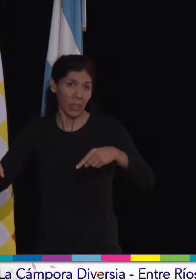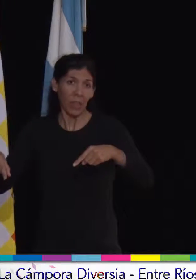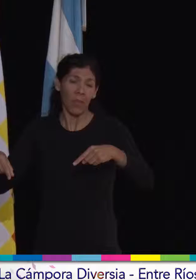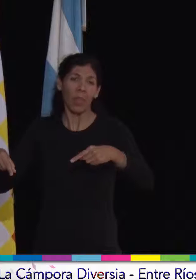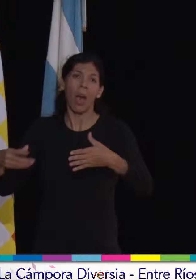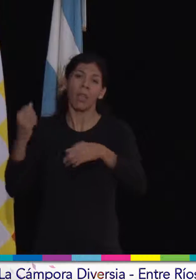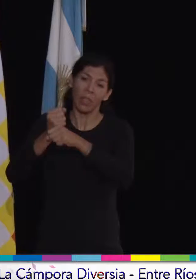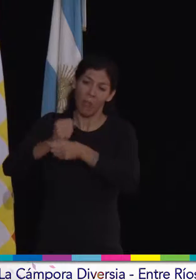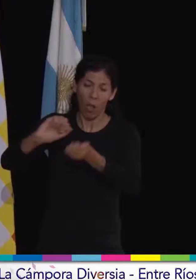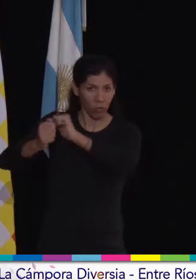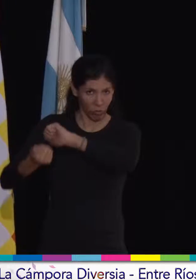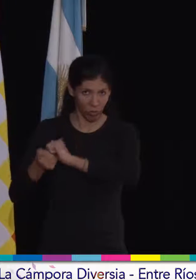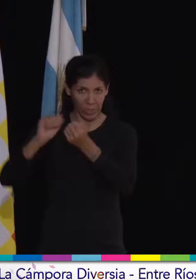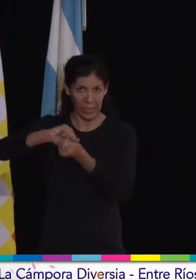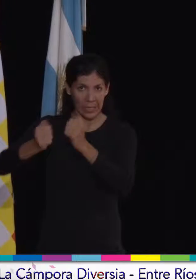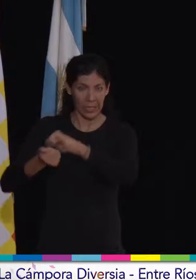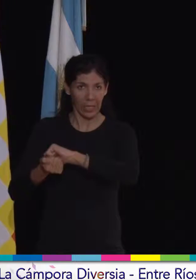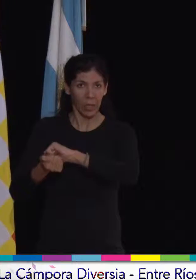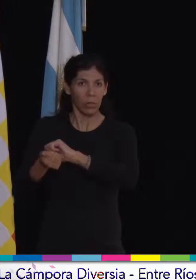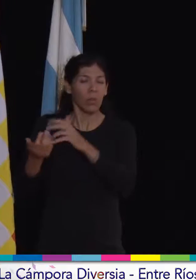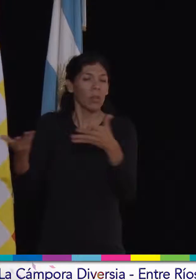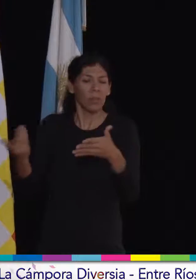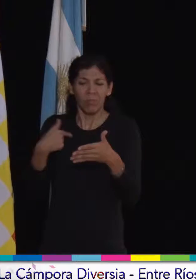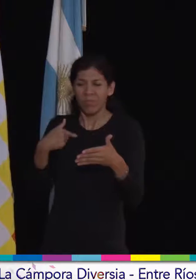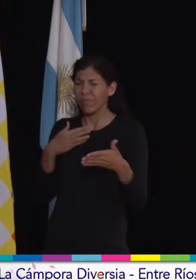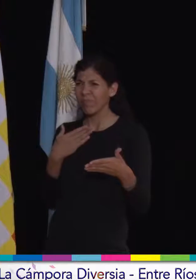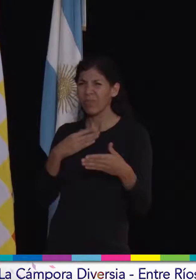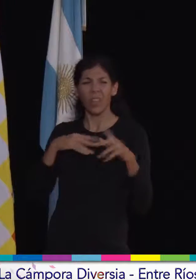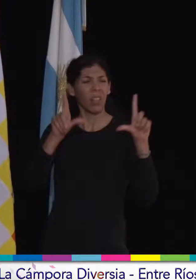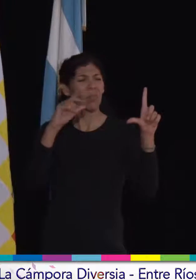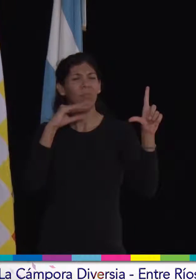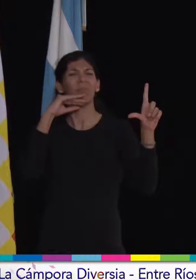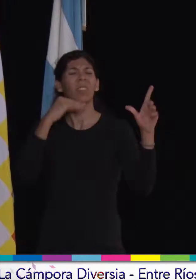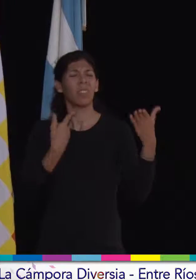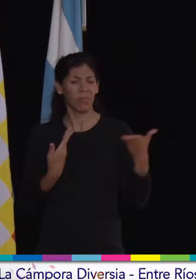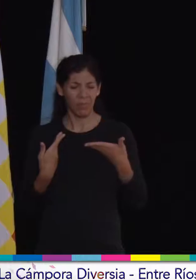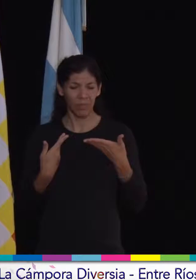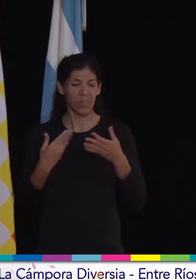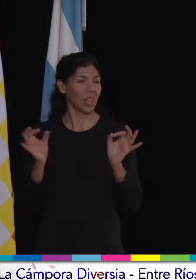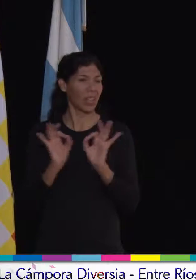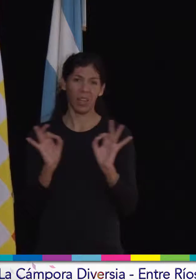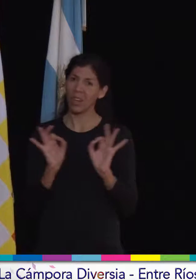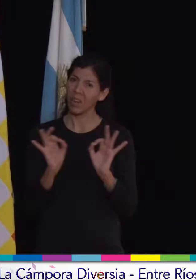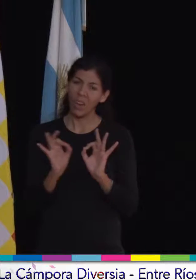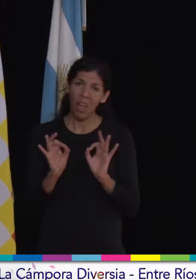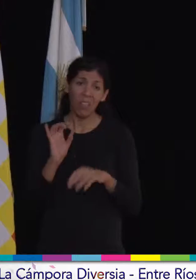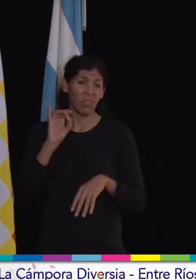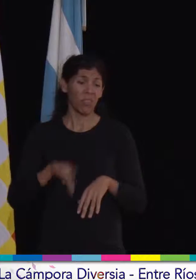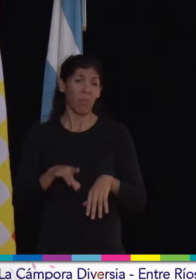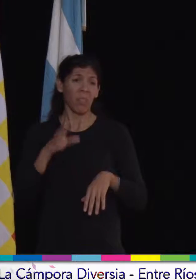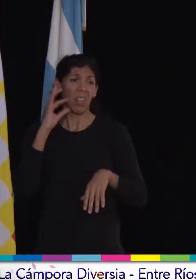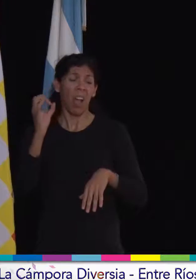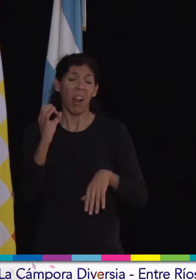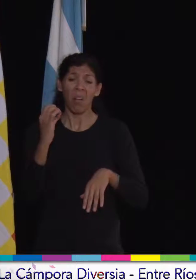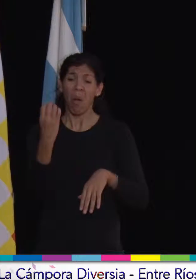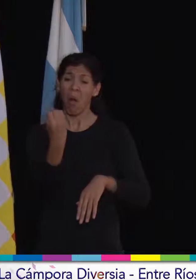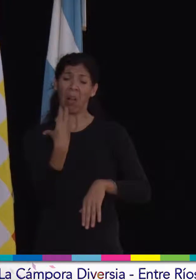¿sí? ¿Qué genera el medio para cambiar eso? Nada. Solamente una triste crítica que lo único